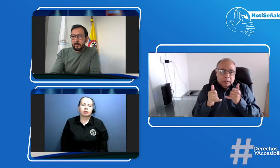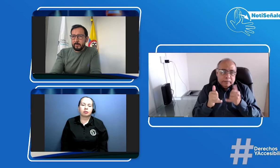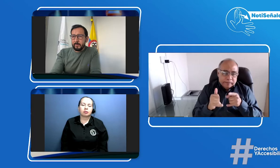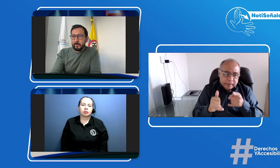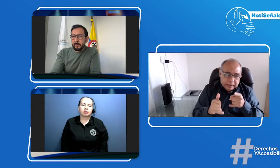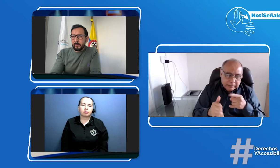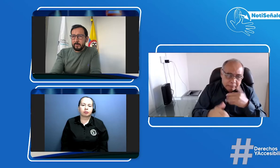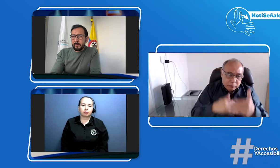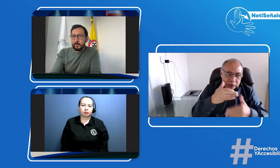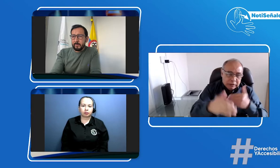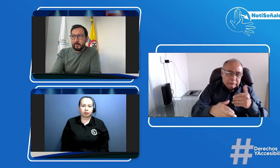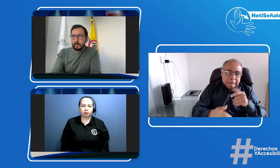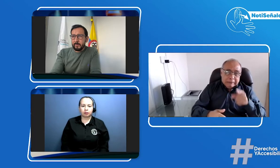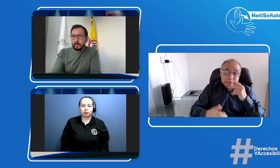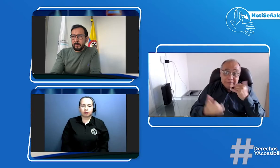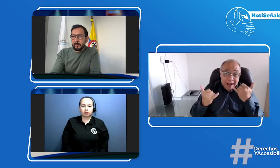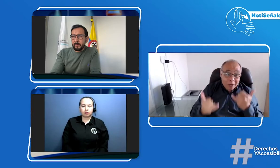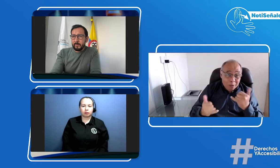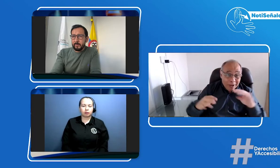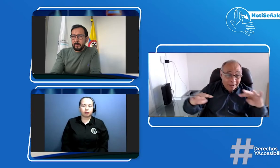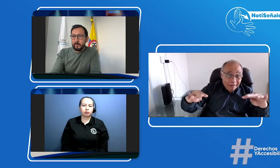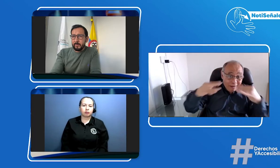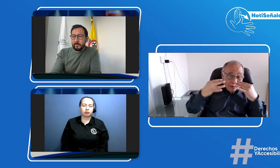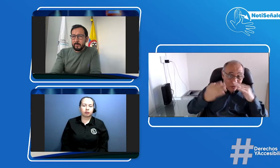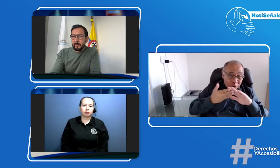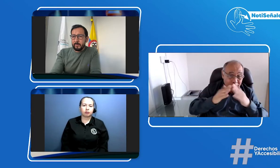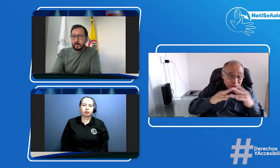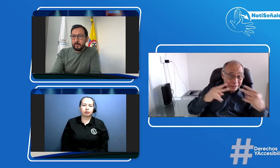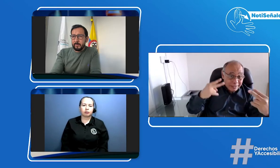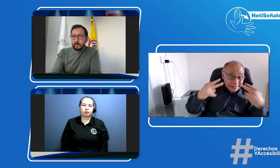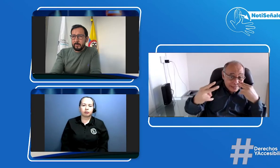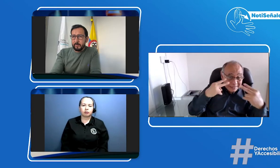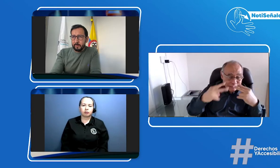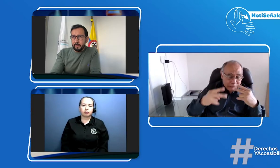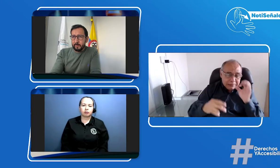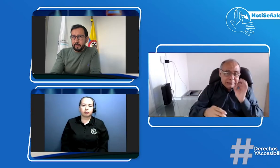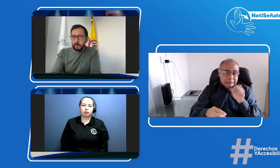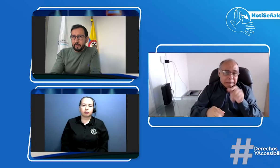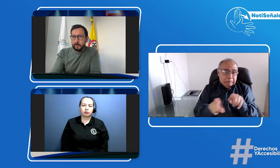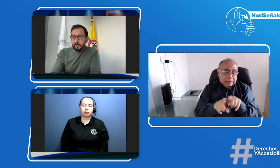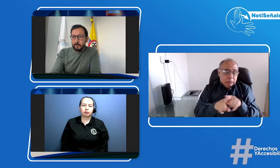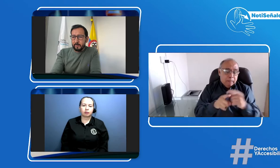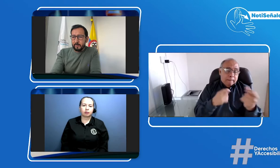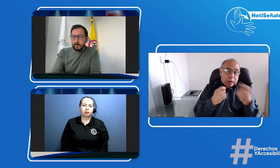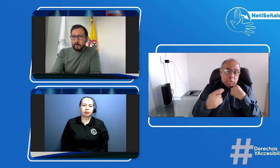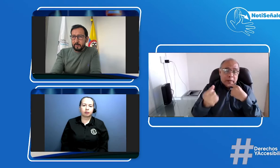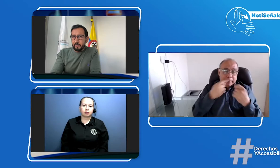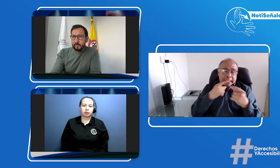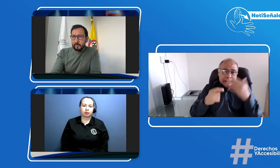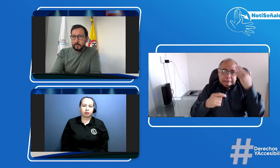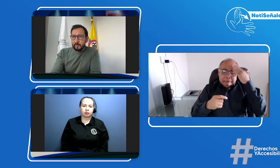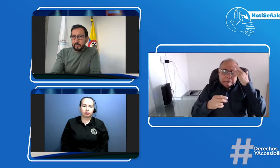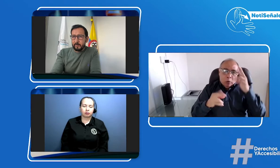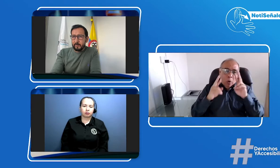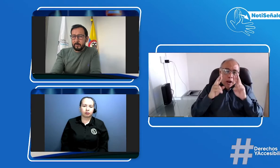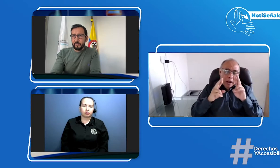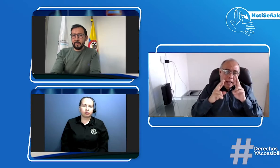es importante entonces que prestemos atención todos y todas que están conectados en este momento